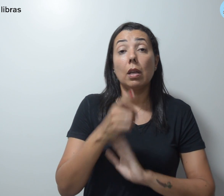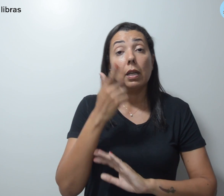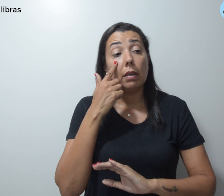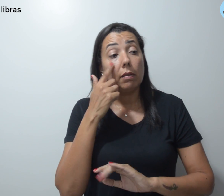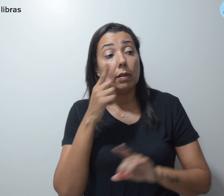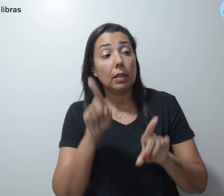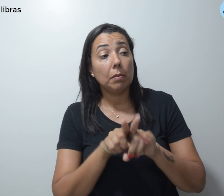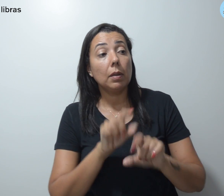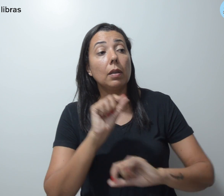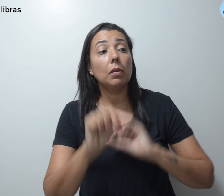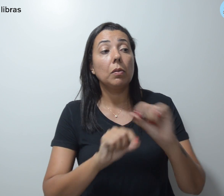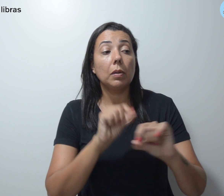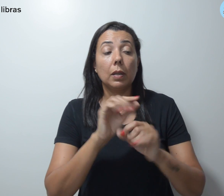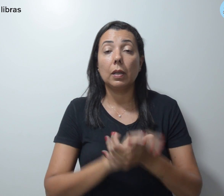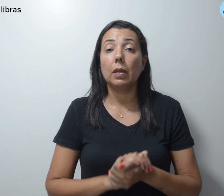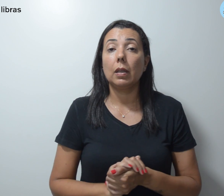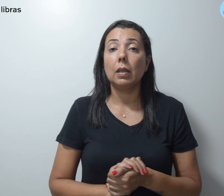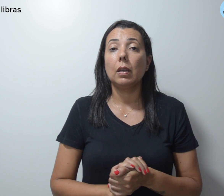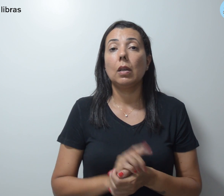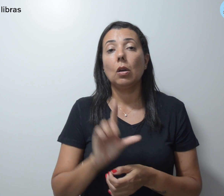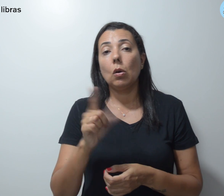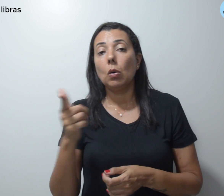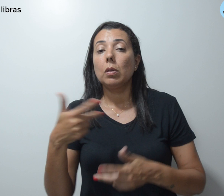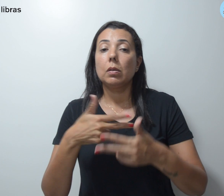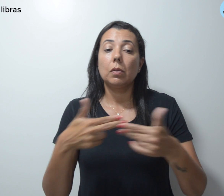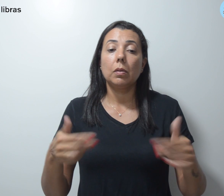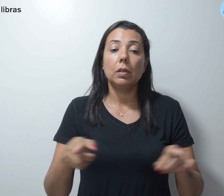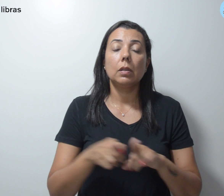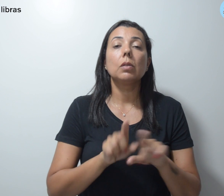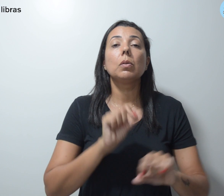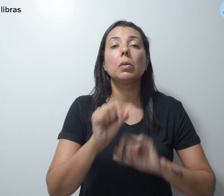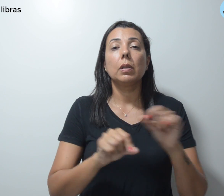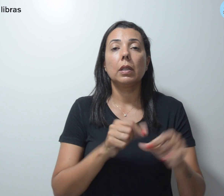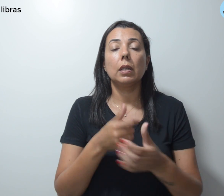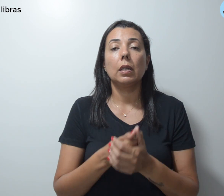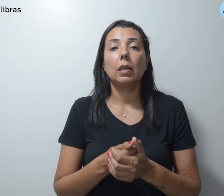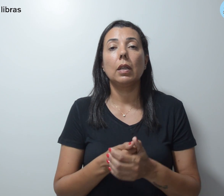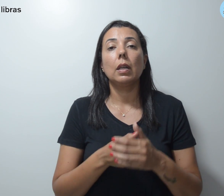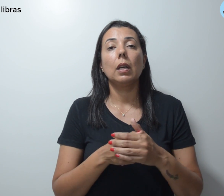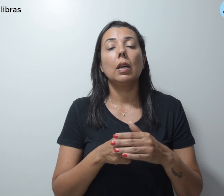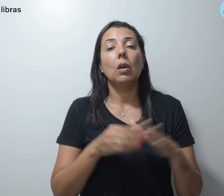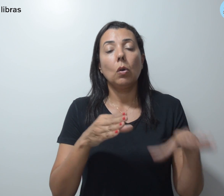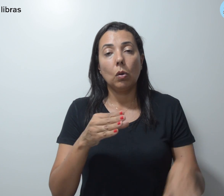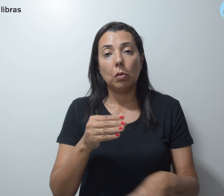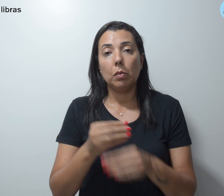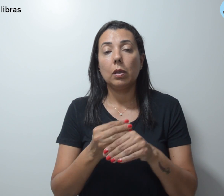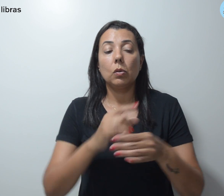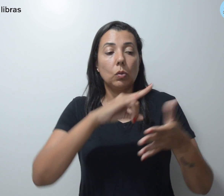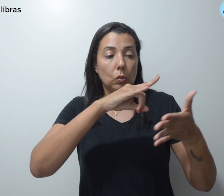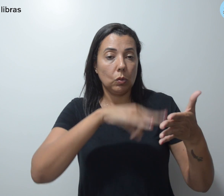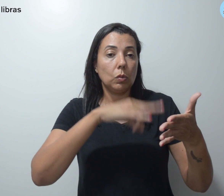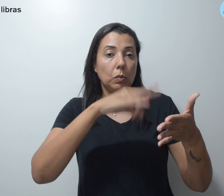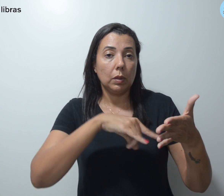consideração, entre outros fatores, a anexação dos documentos devidos.